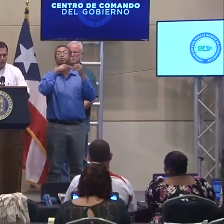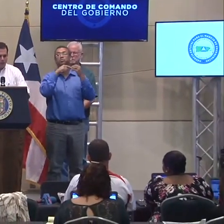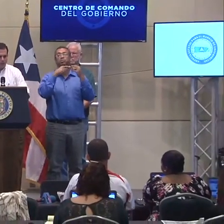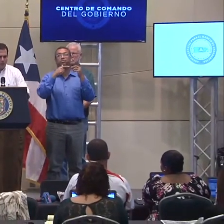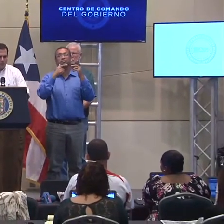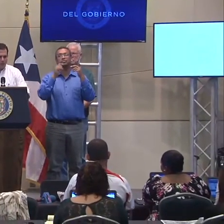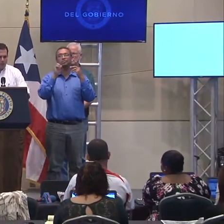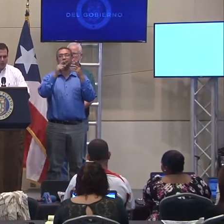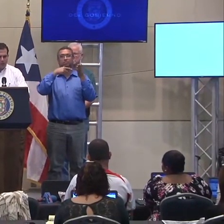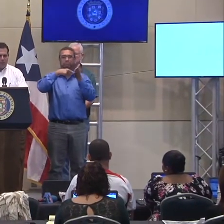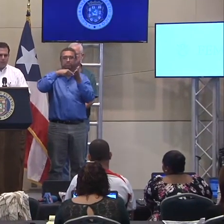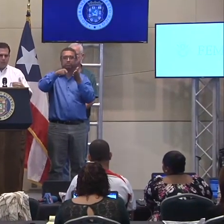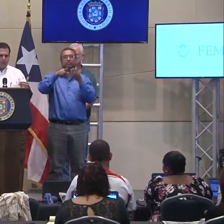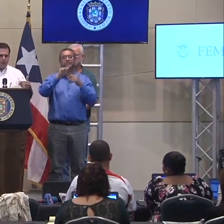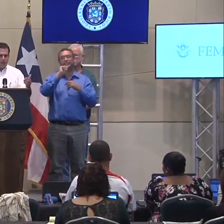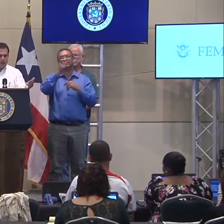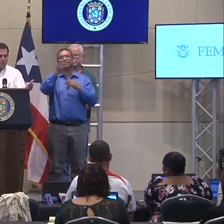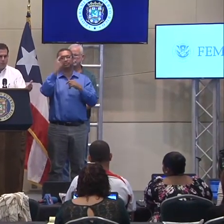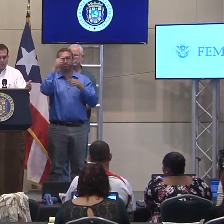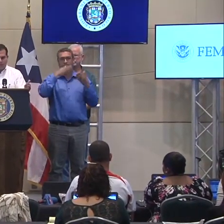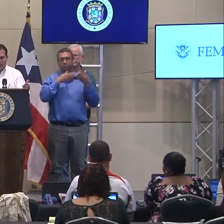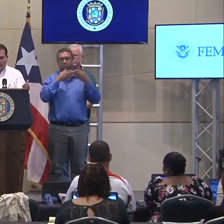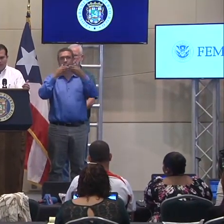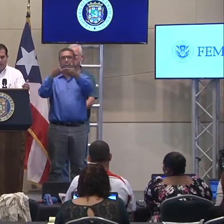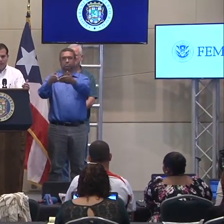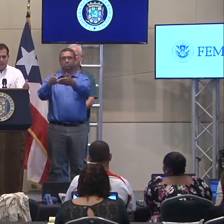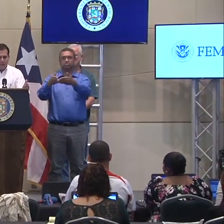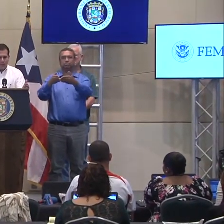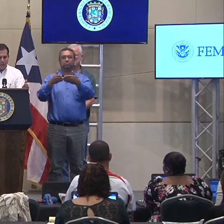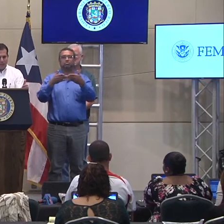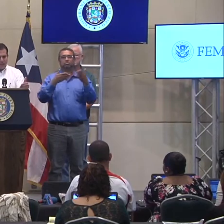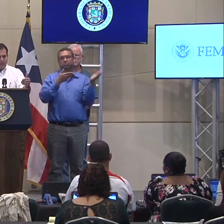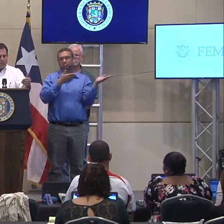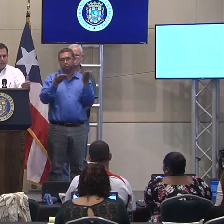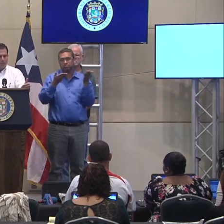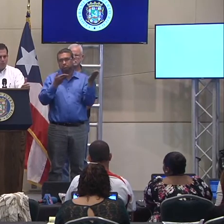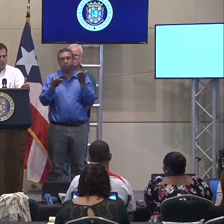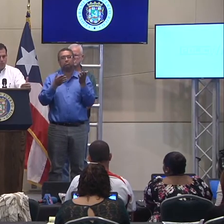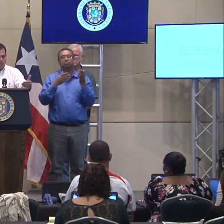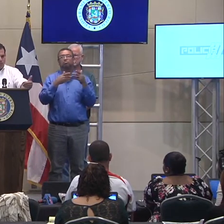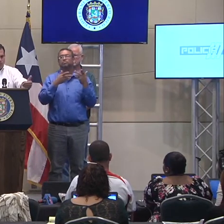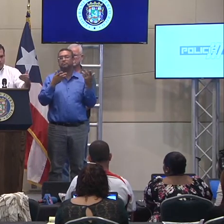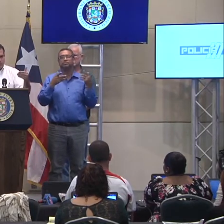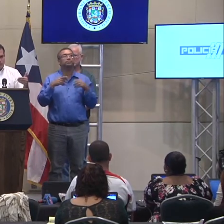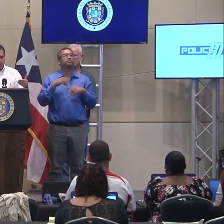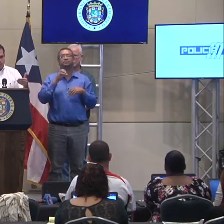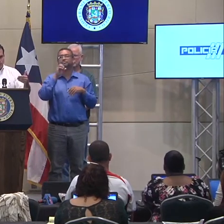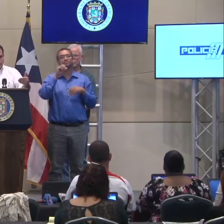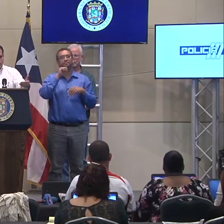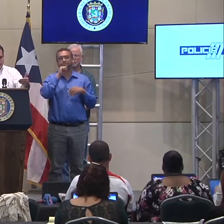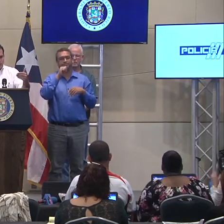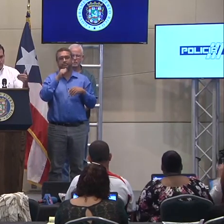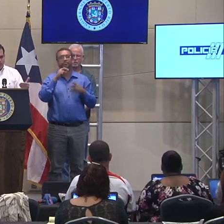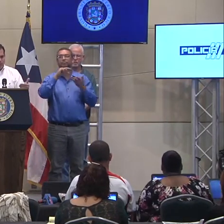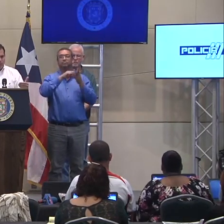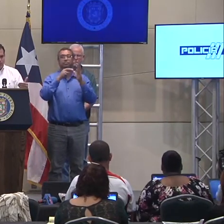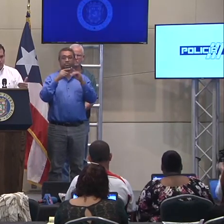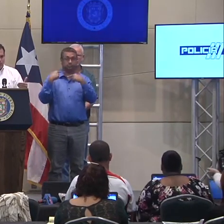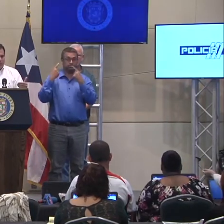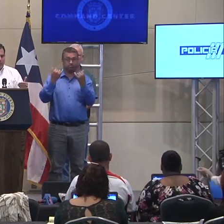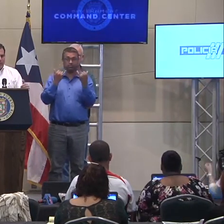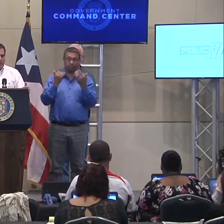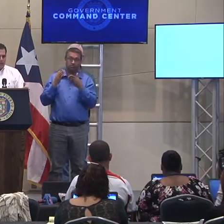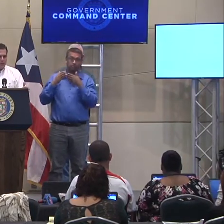ha solicitado ello, ¿verdad? Eh, la razón principal es que al momento los suministros que están llegando